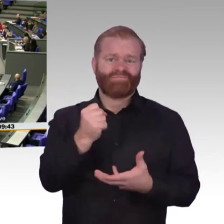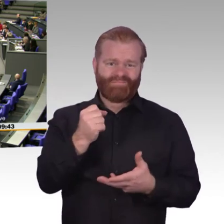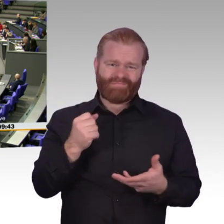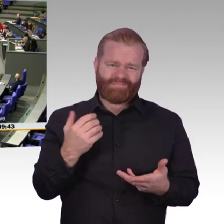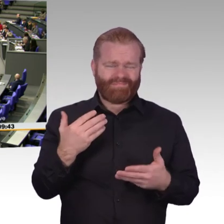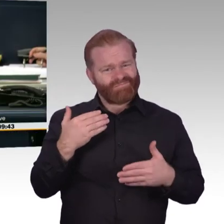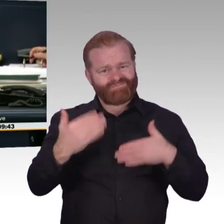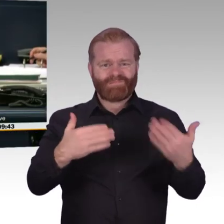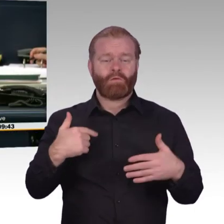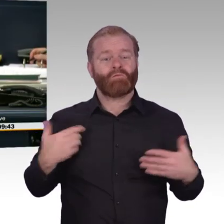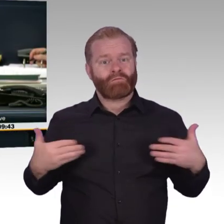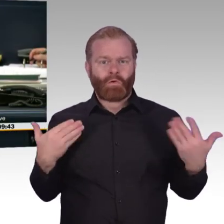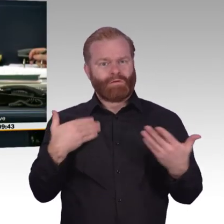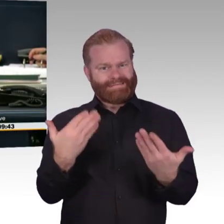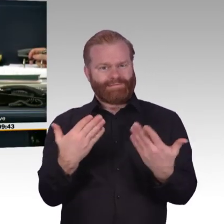Nächster Redner ist der Kollege Uwe Schulz, AfD.